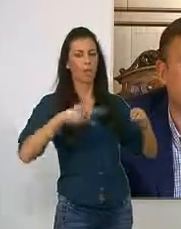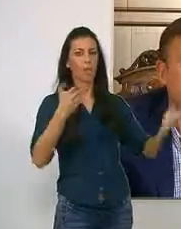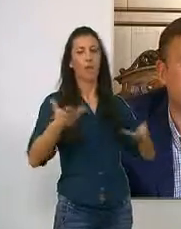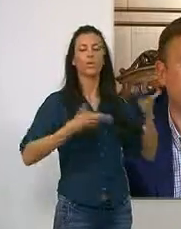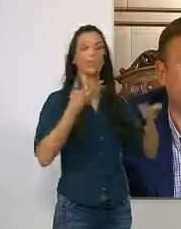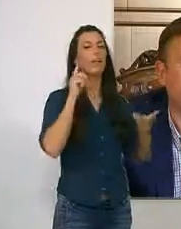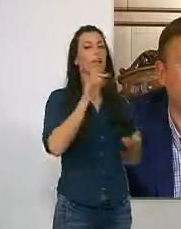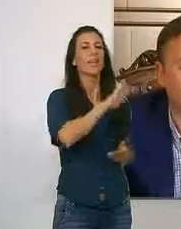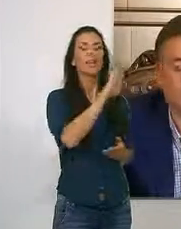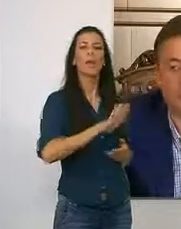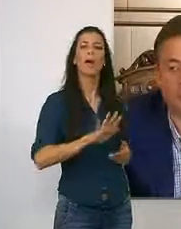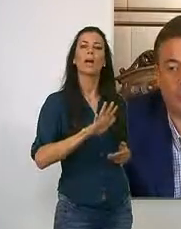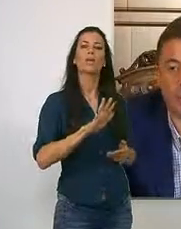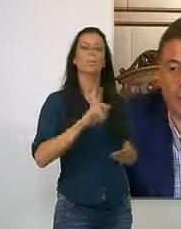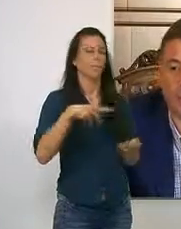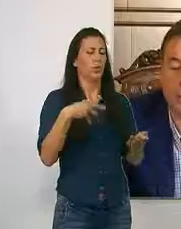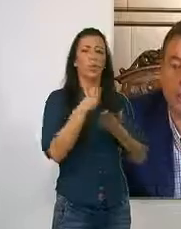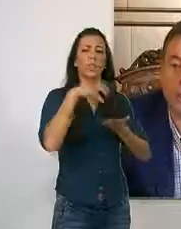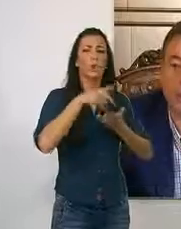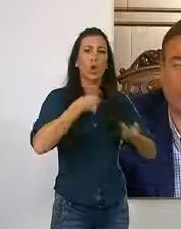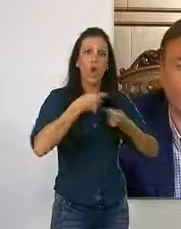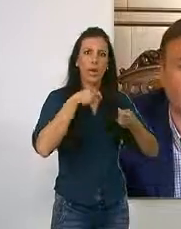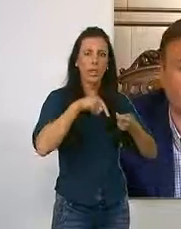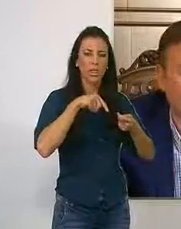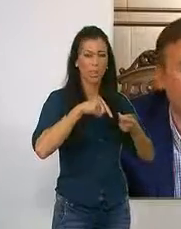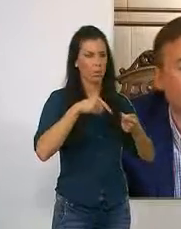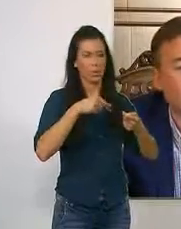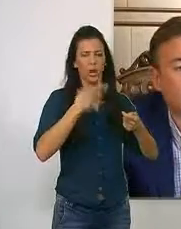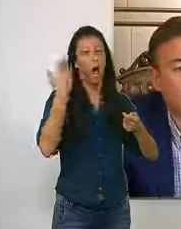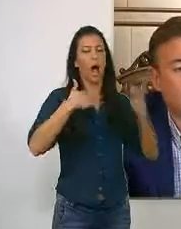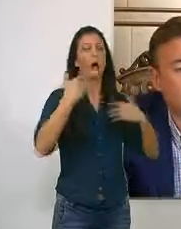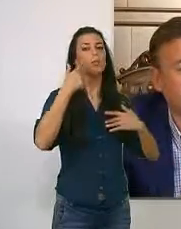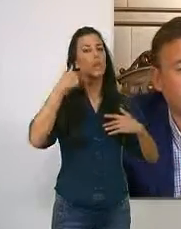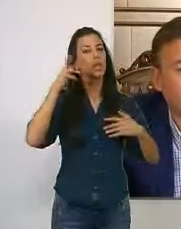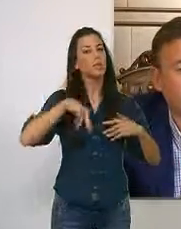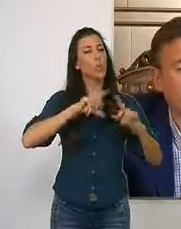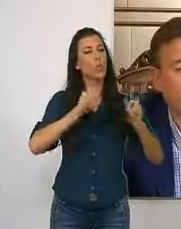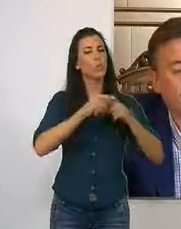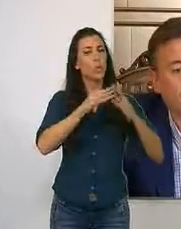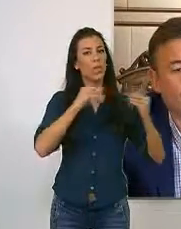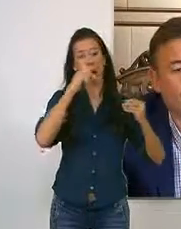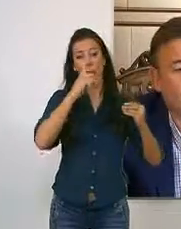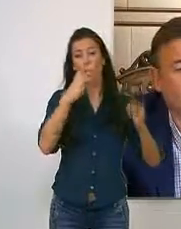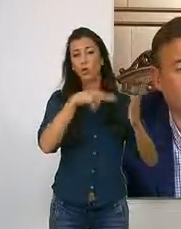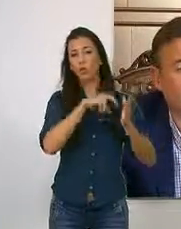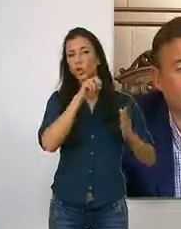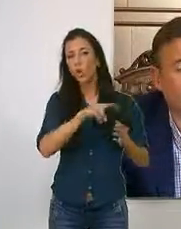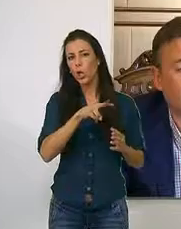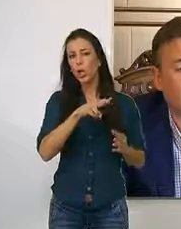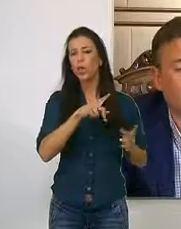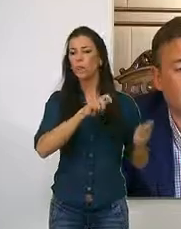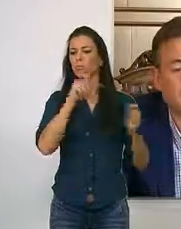potenciar la imagen del centro comercial que ya fue reconocido por la propia Junta en el año